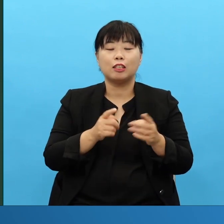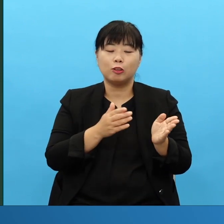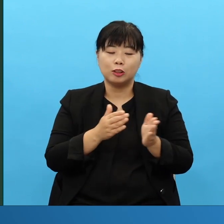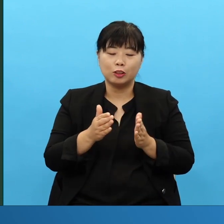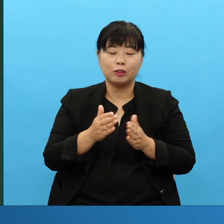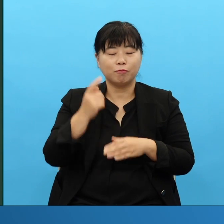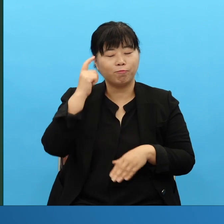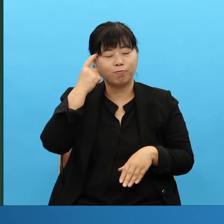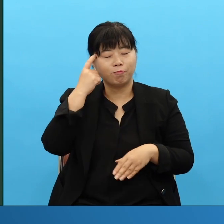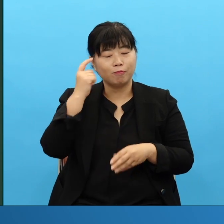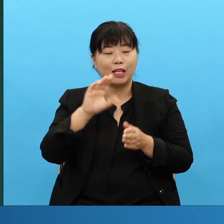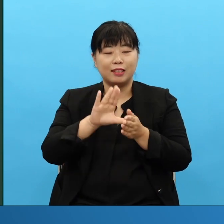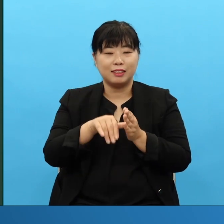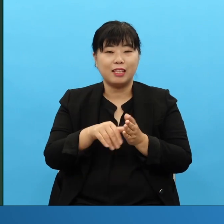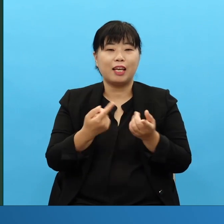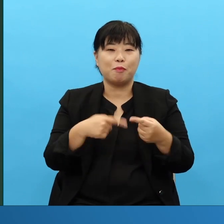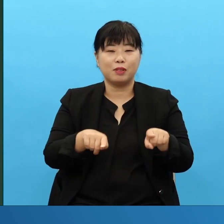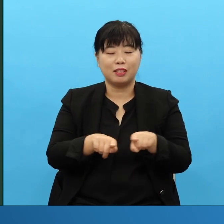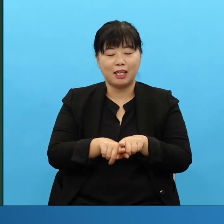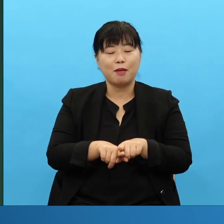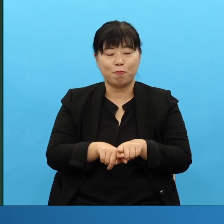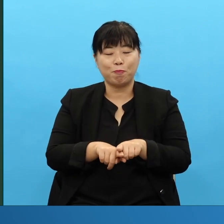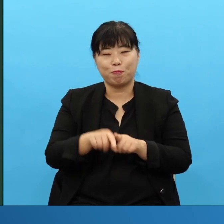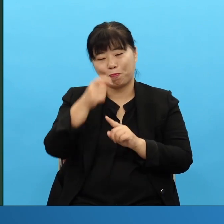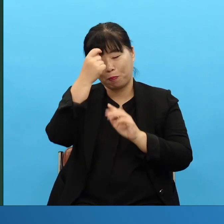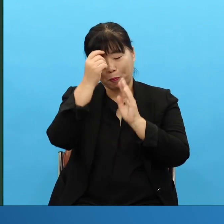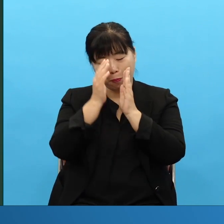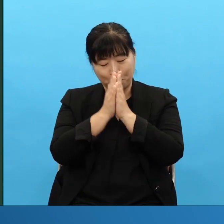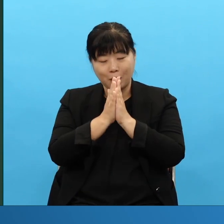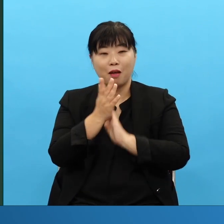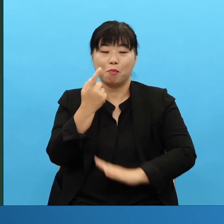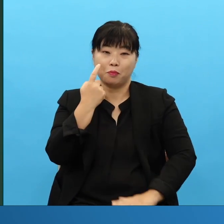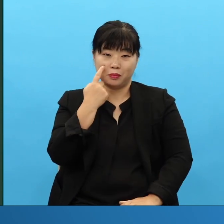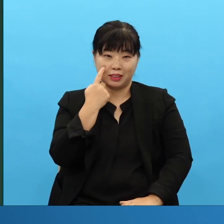而且清晨起床之后应该整理一天的行程那个时候也要做深圳的祷告